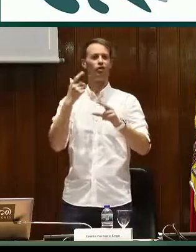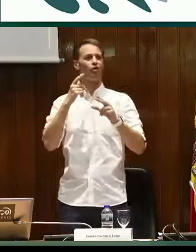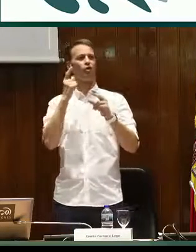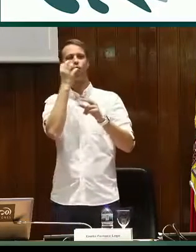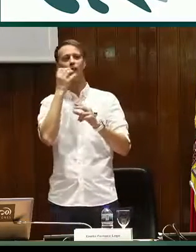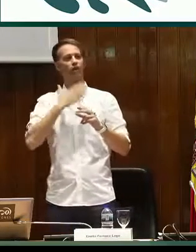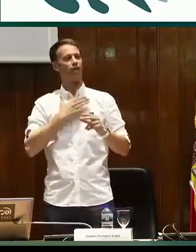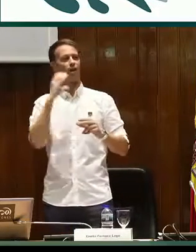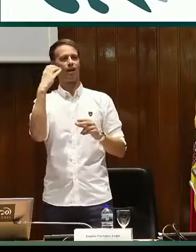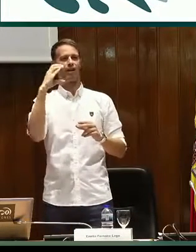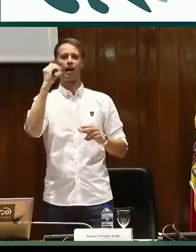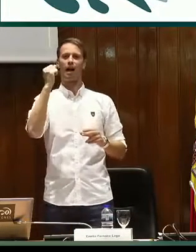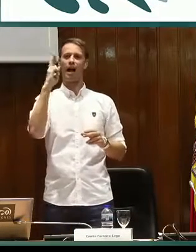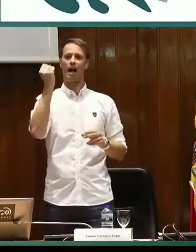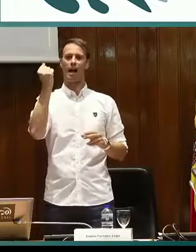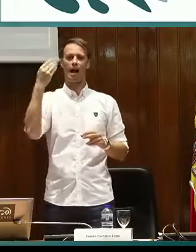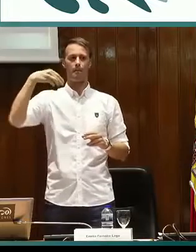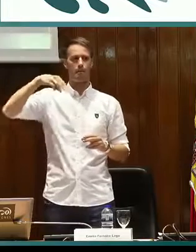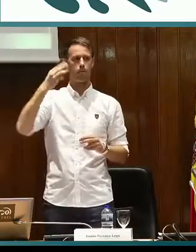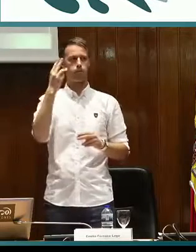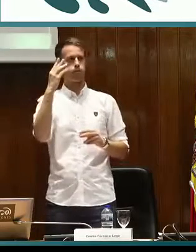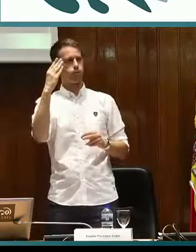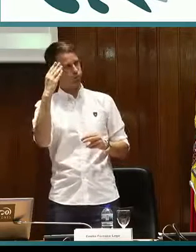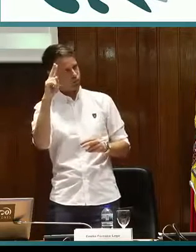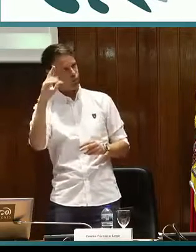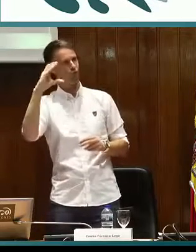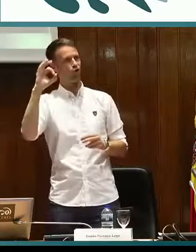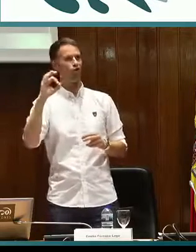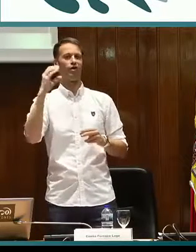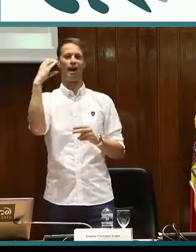tema de bibliotecas un vídeo de un cuento de Carambuco.